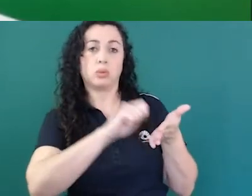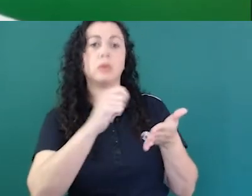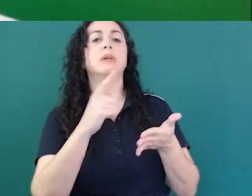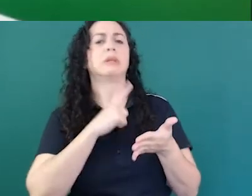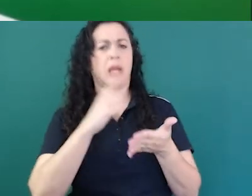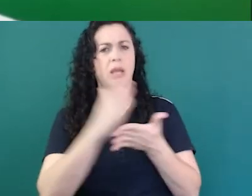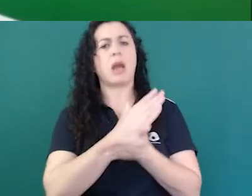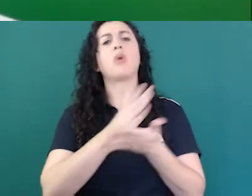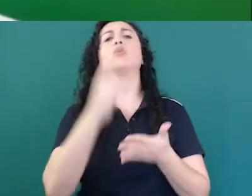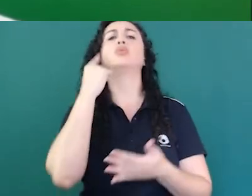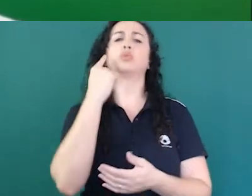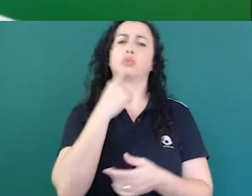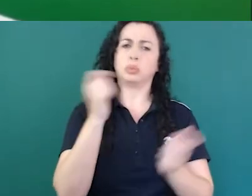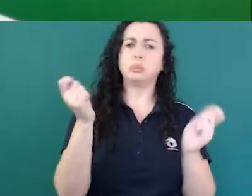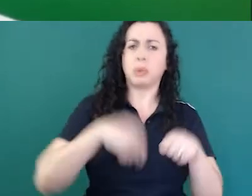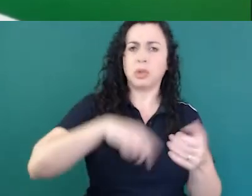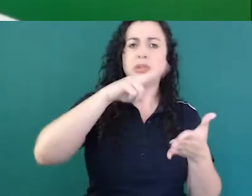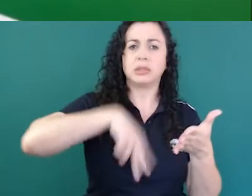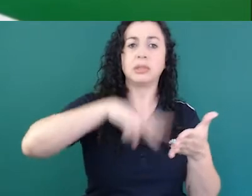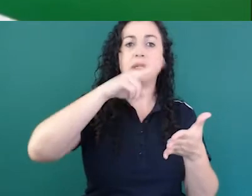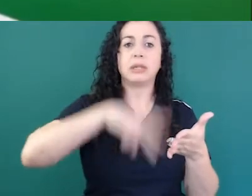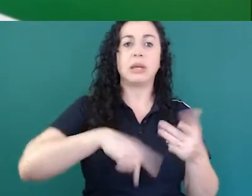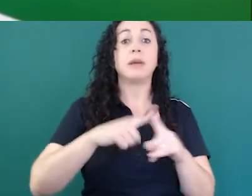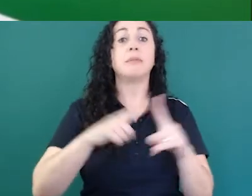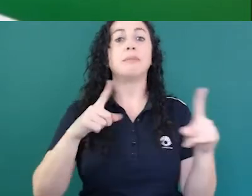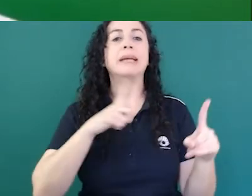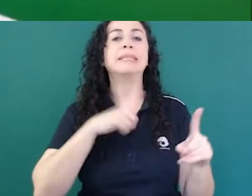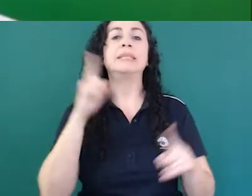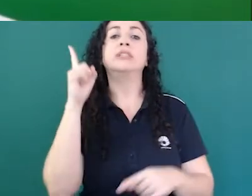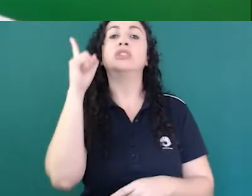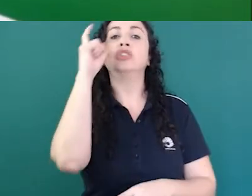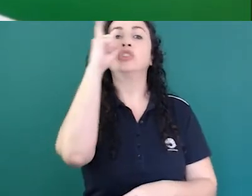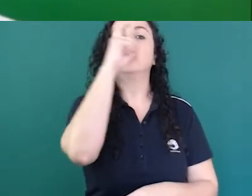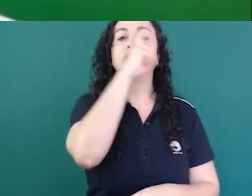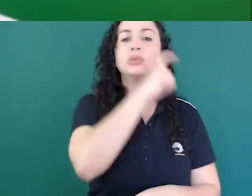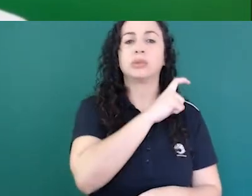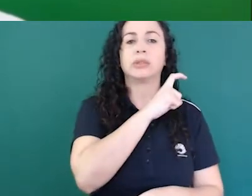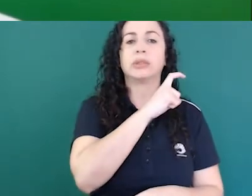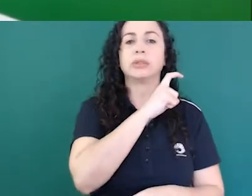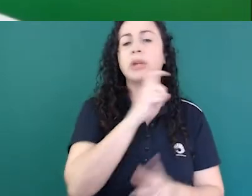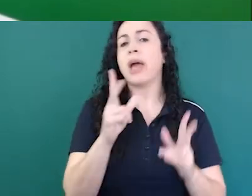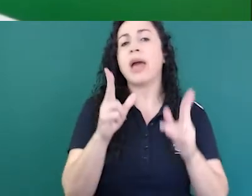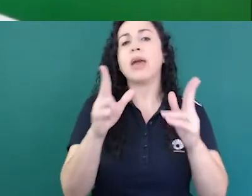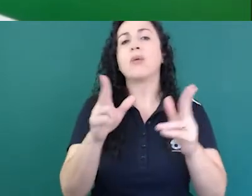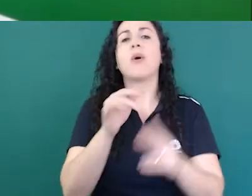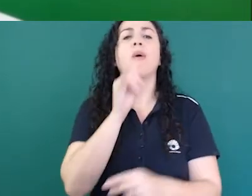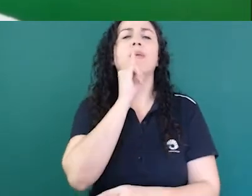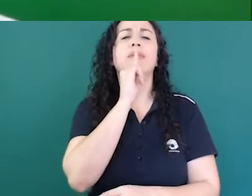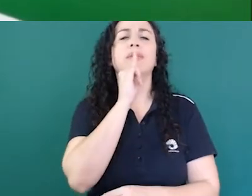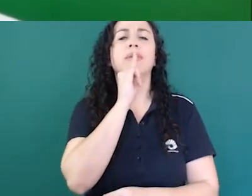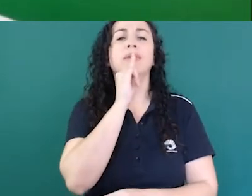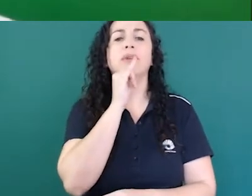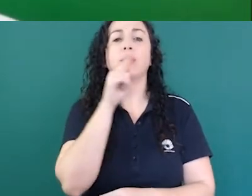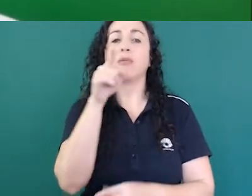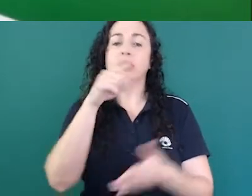tem uma dificuldade grande a mesma coisa de imaginar você ler em outra língua inglês tudo bem